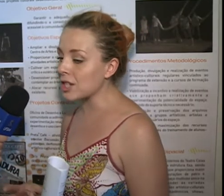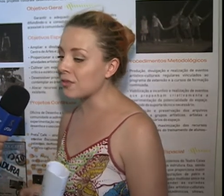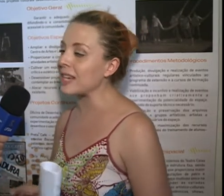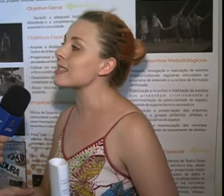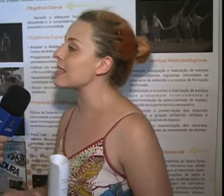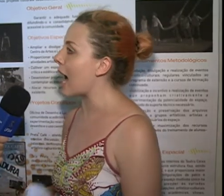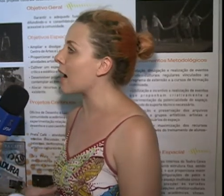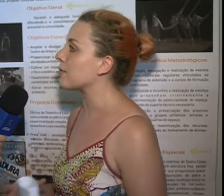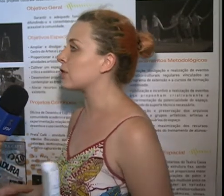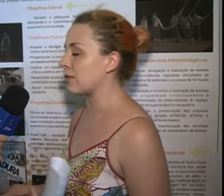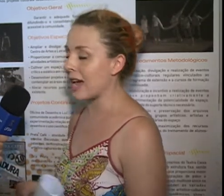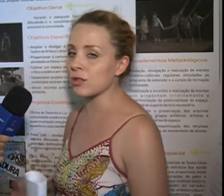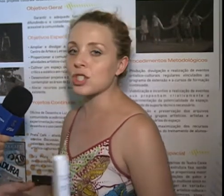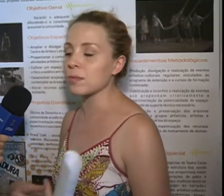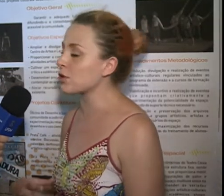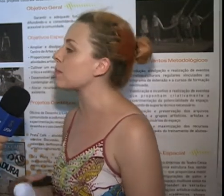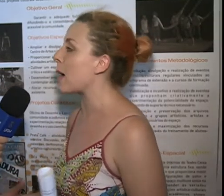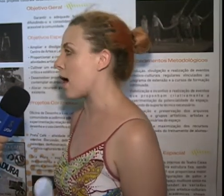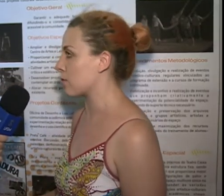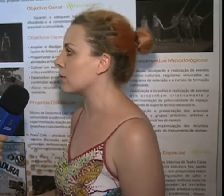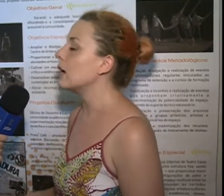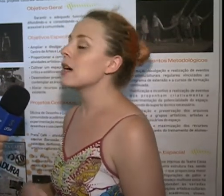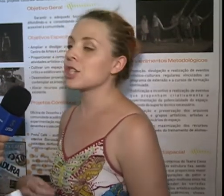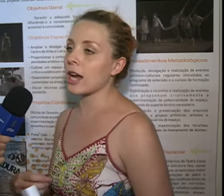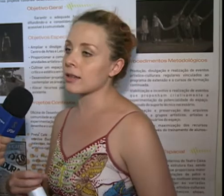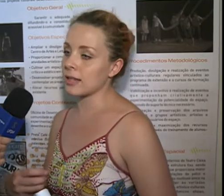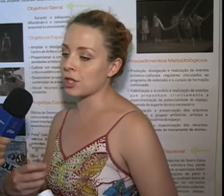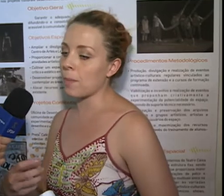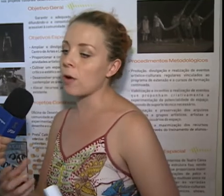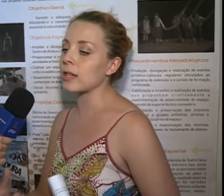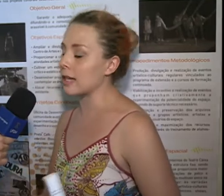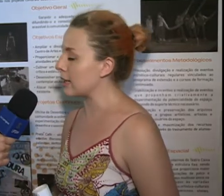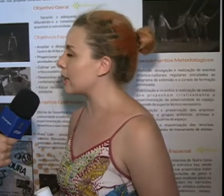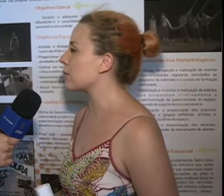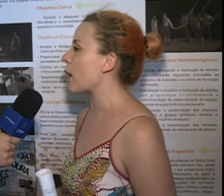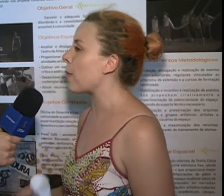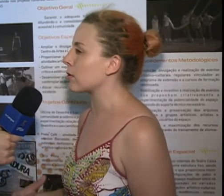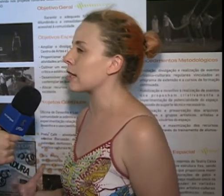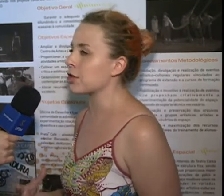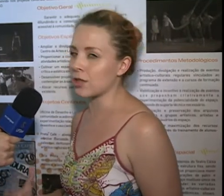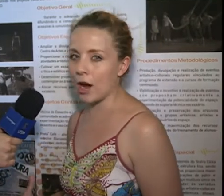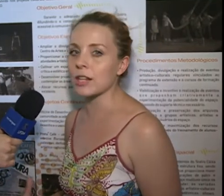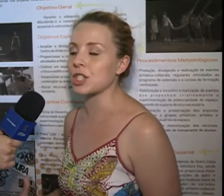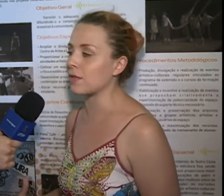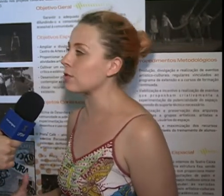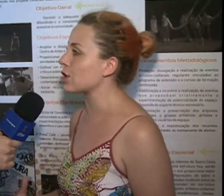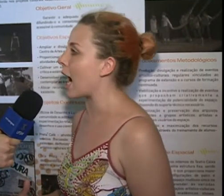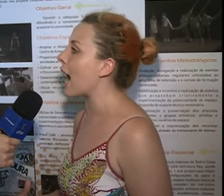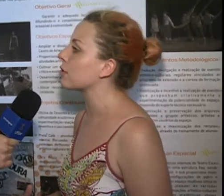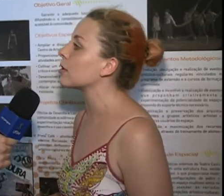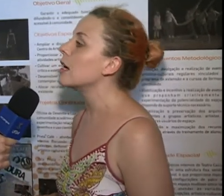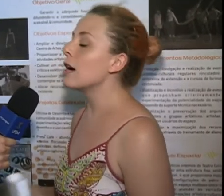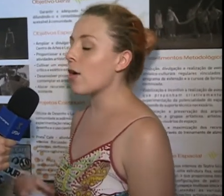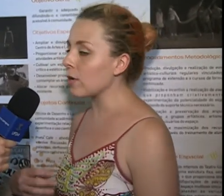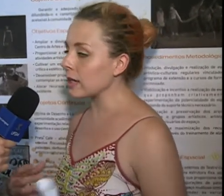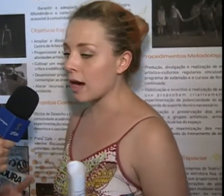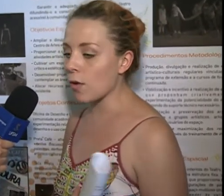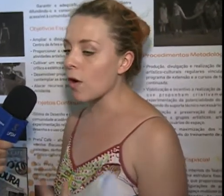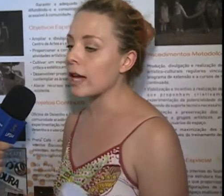diferenciar diversos tipos de palco. Seja o palco italiano, que é o palco tradicional que a gente vê no teatro, ou então qualquer